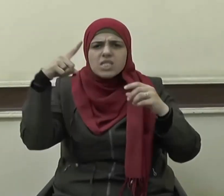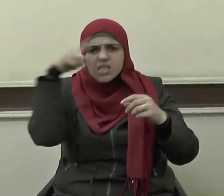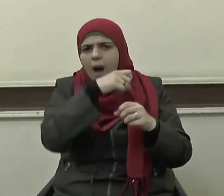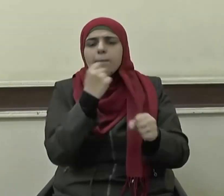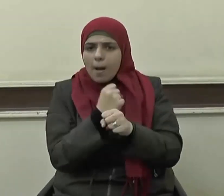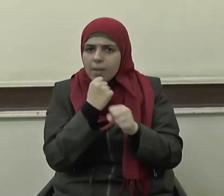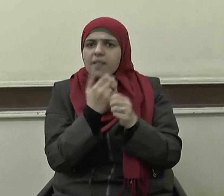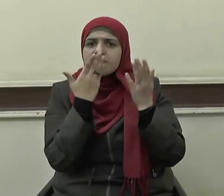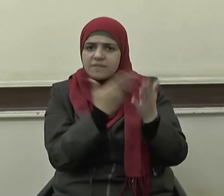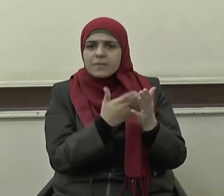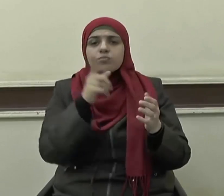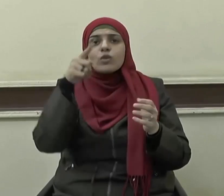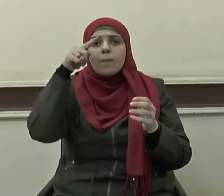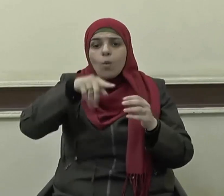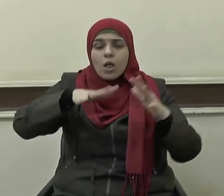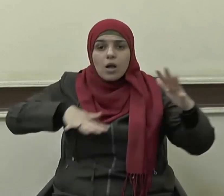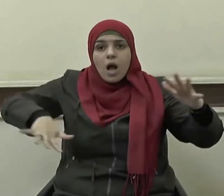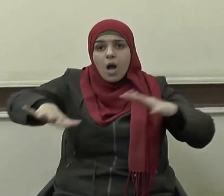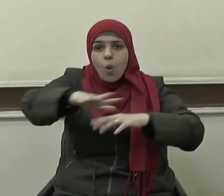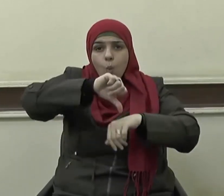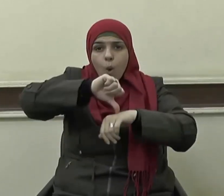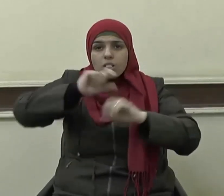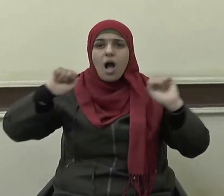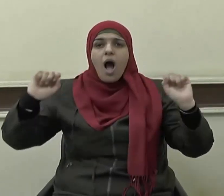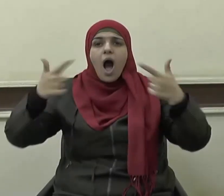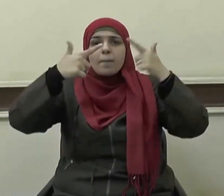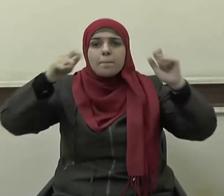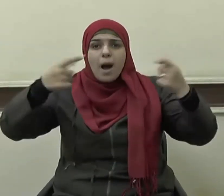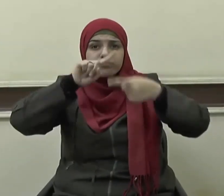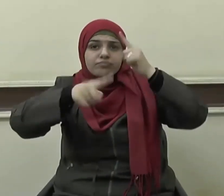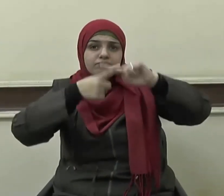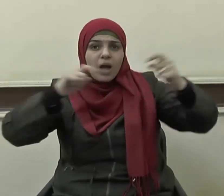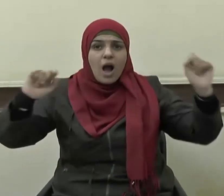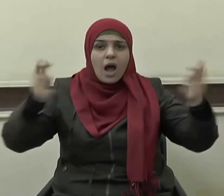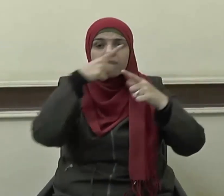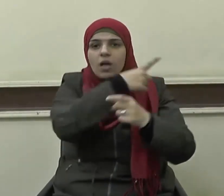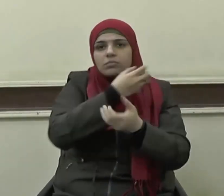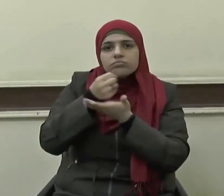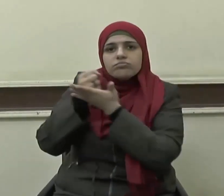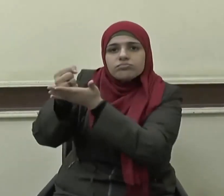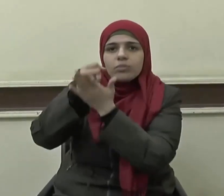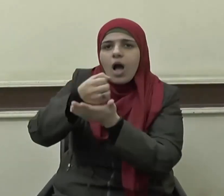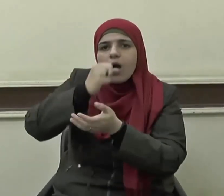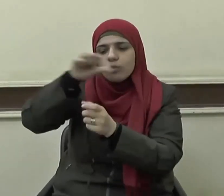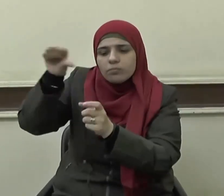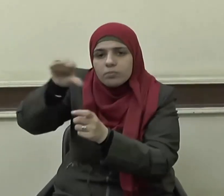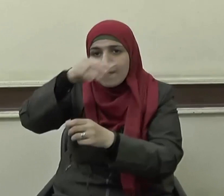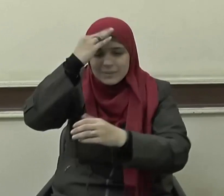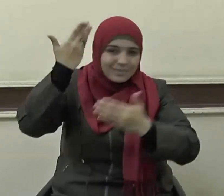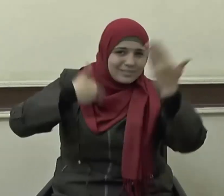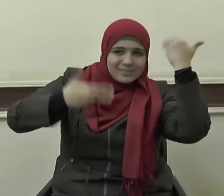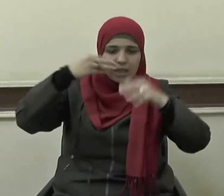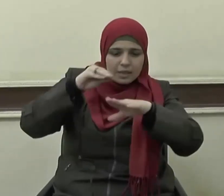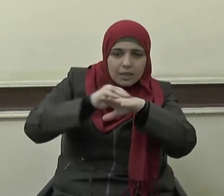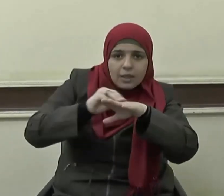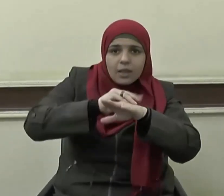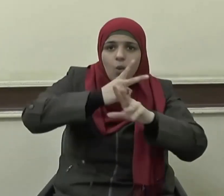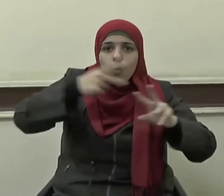ففي ساحات المعارك كن يسقين الجند ويسعفن المصابين ومن ذلك